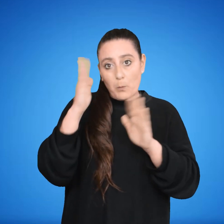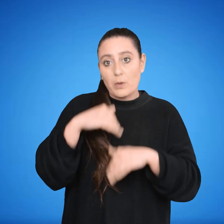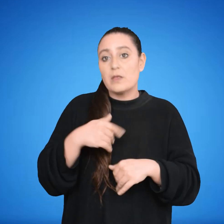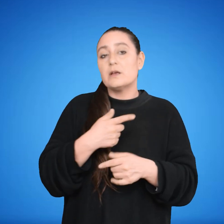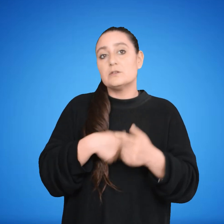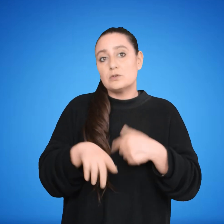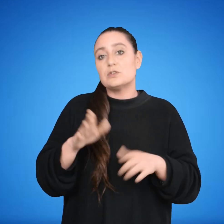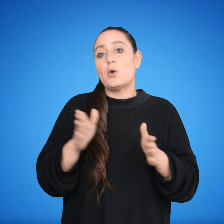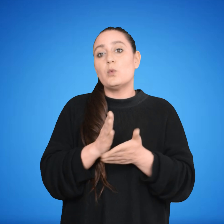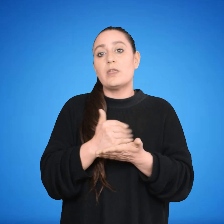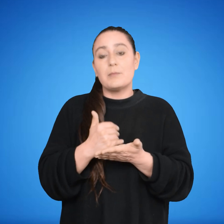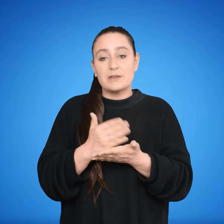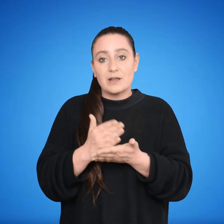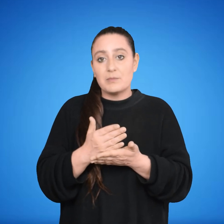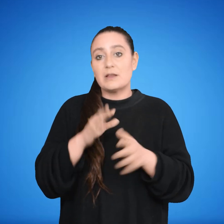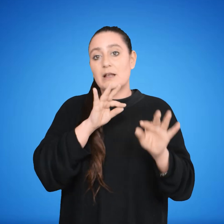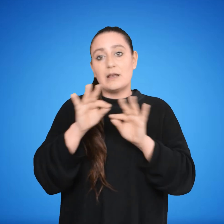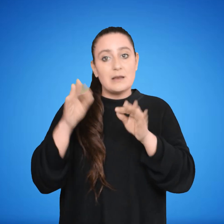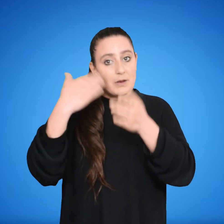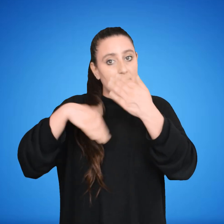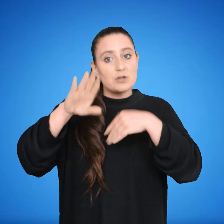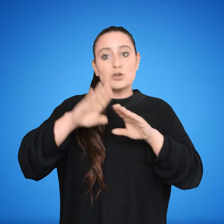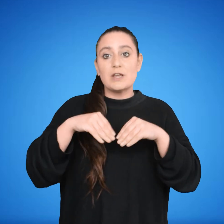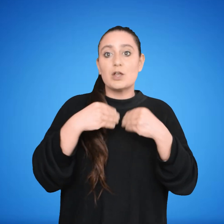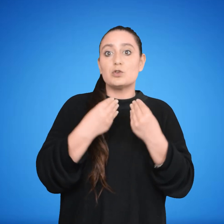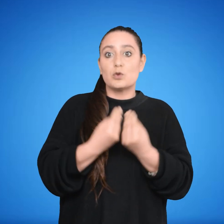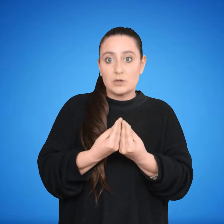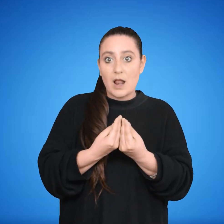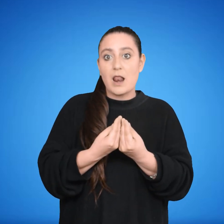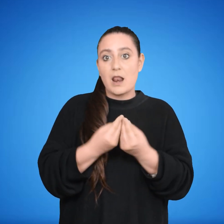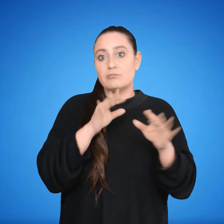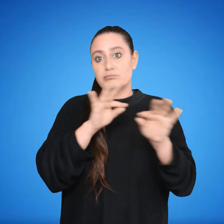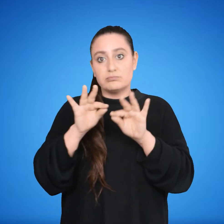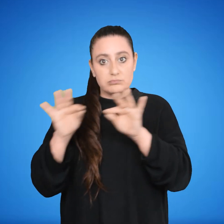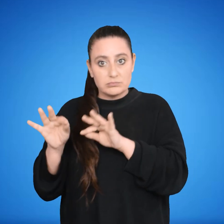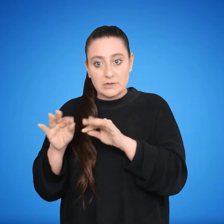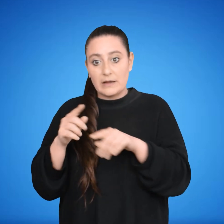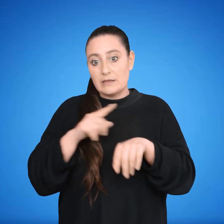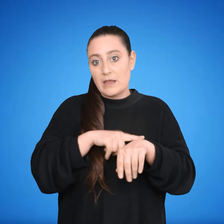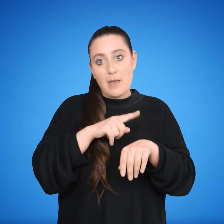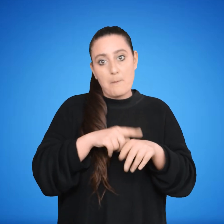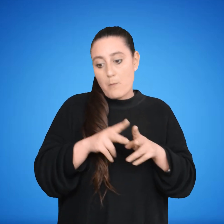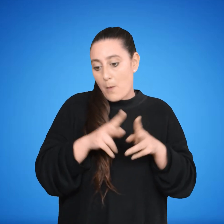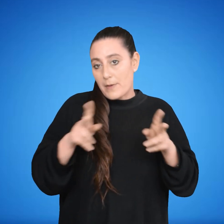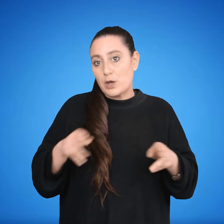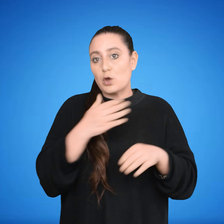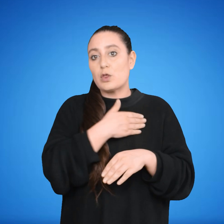elegirá nuevo titular por mayoría absoluta del total de sus componentes y por el término complementario del periodo de gobierno en